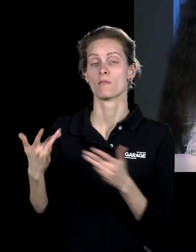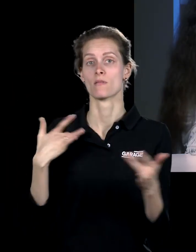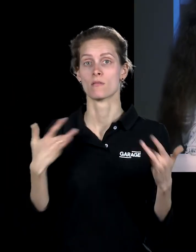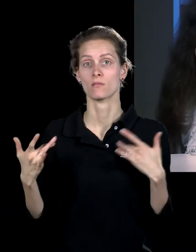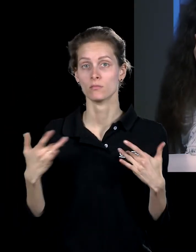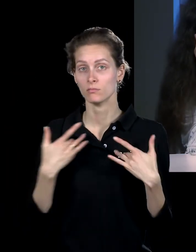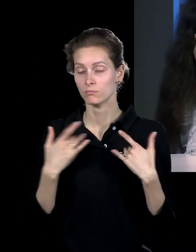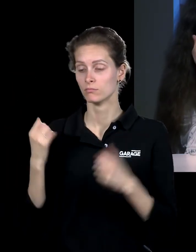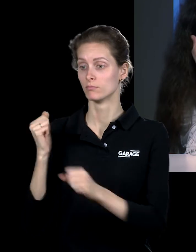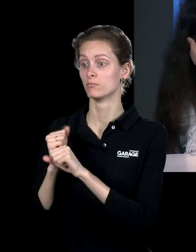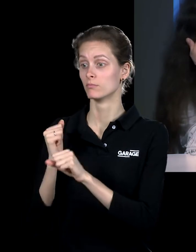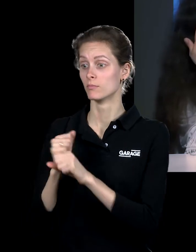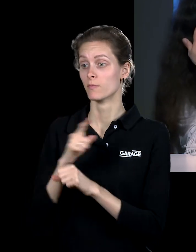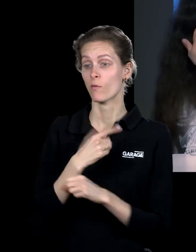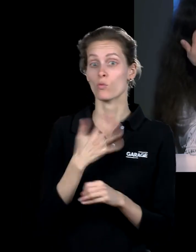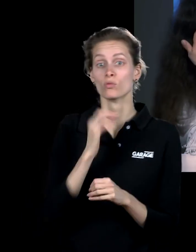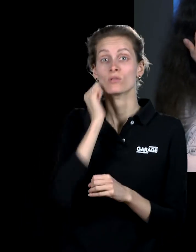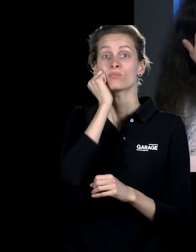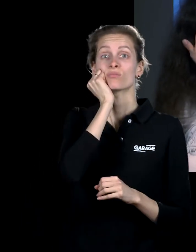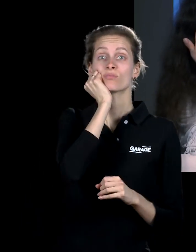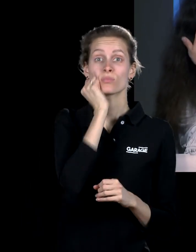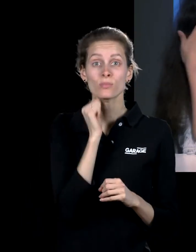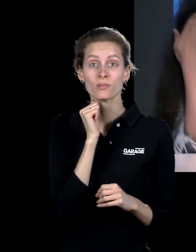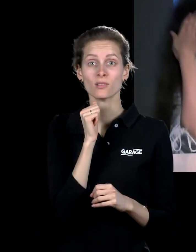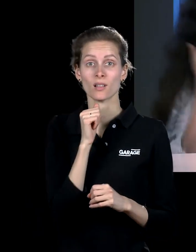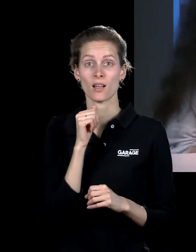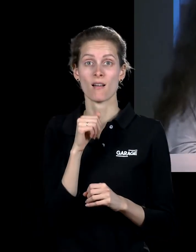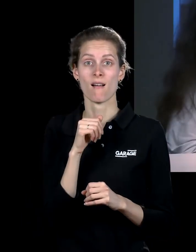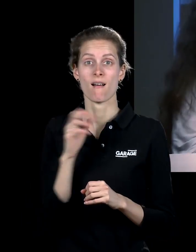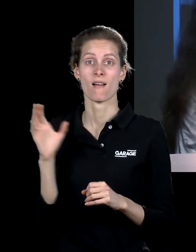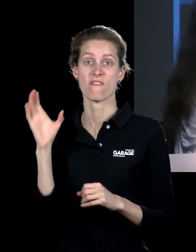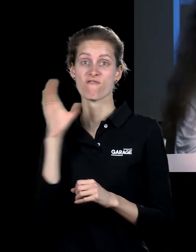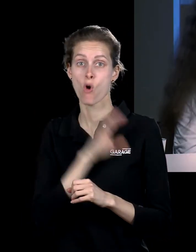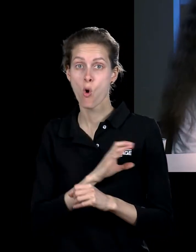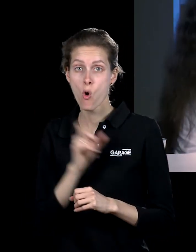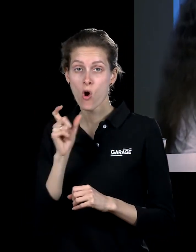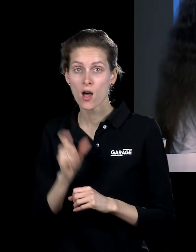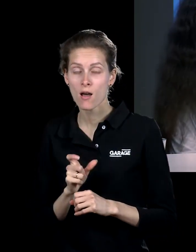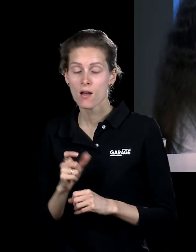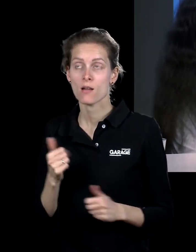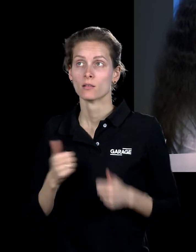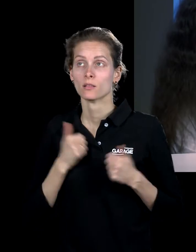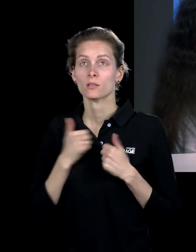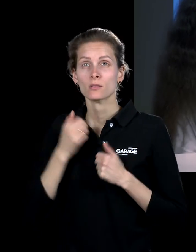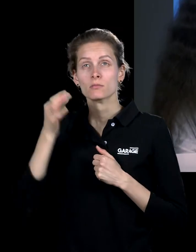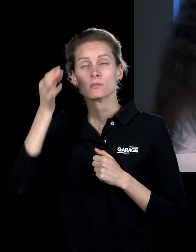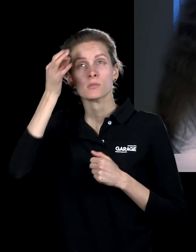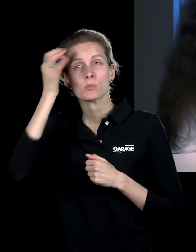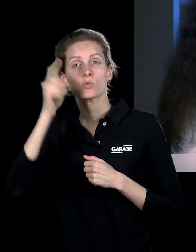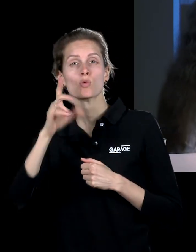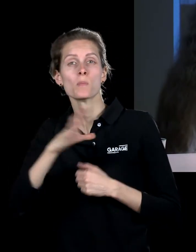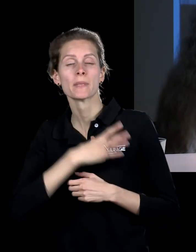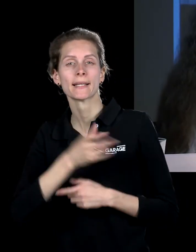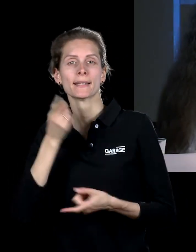вот этот самый дядечка пожилой, вот этот самый грабитель. Пытается вспомнить, что было на самом деле.